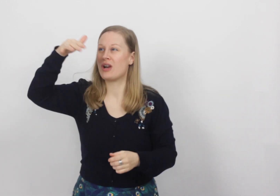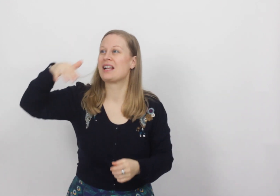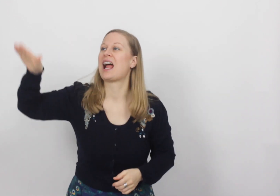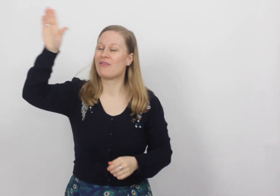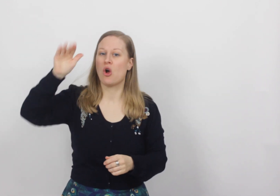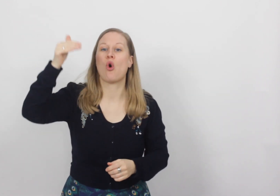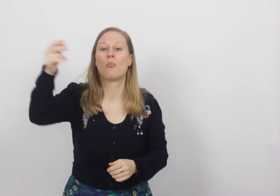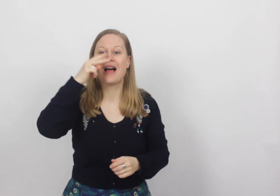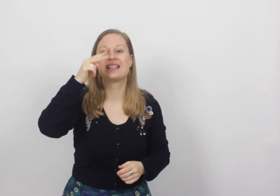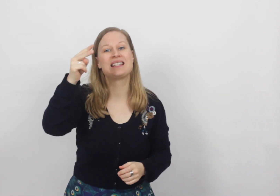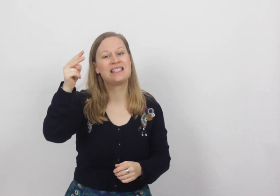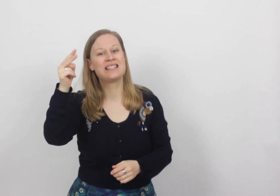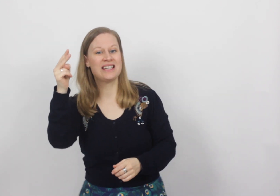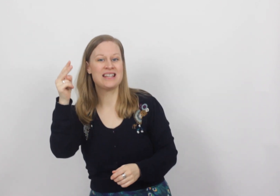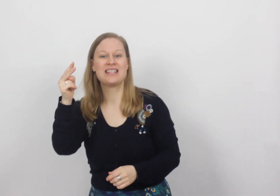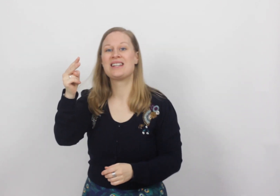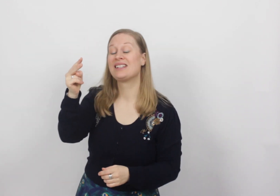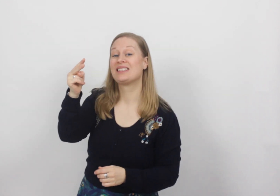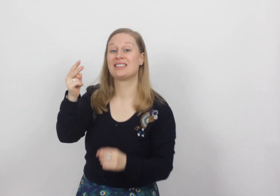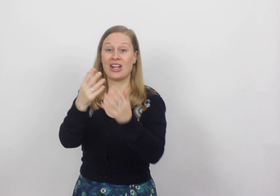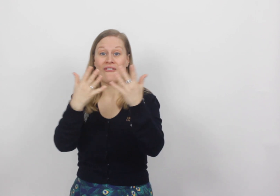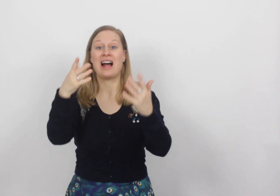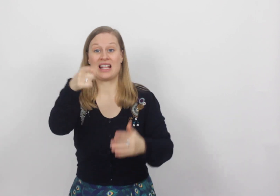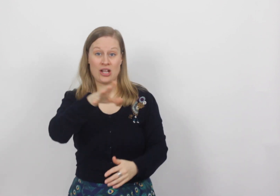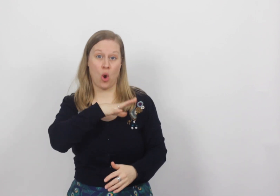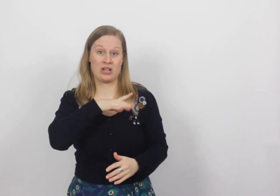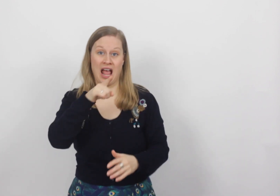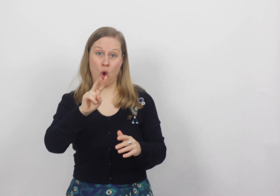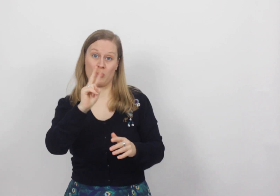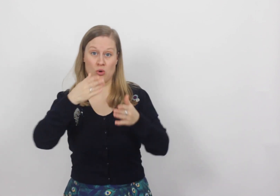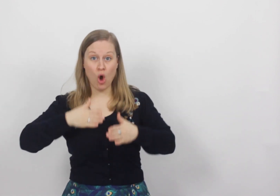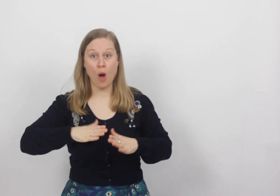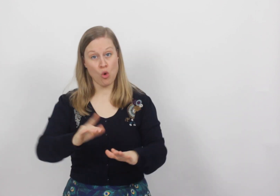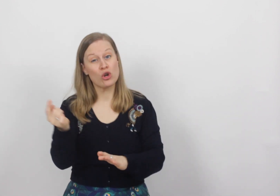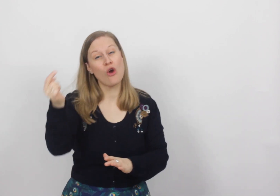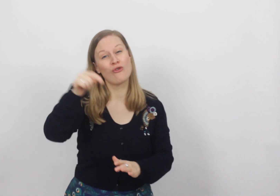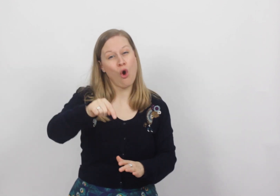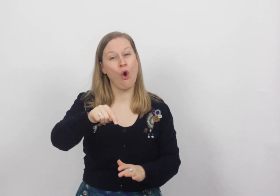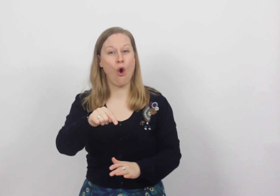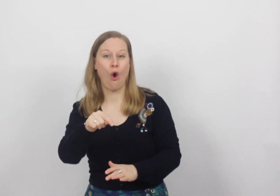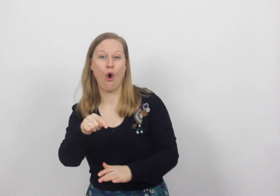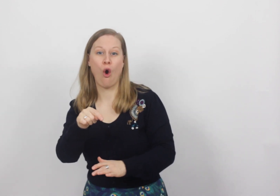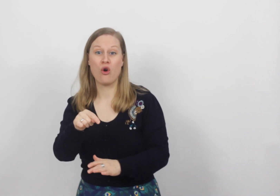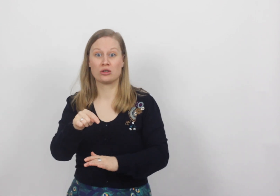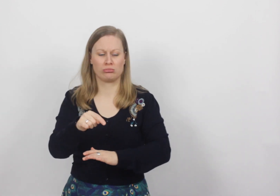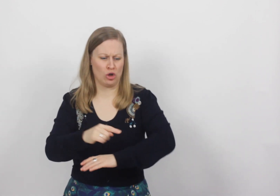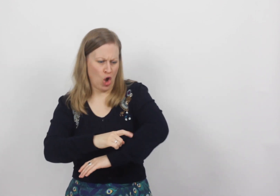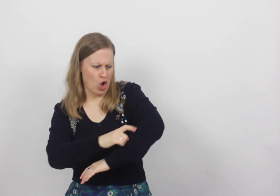Koninkrijk van God passie Wanneer dat jij opnieuw geboren wordt Een